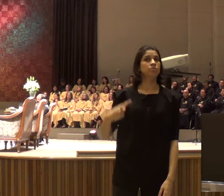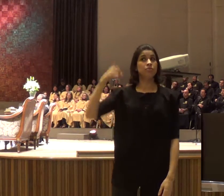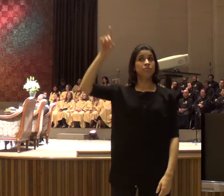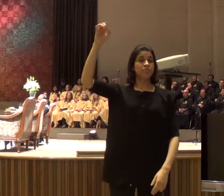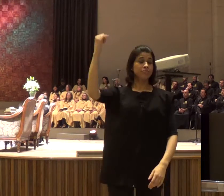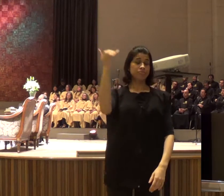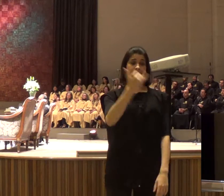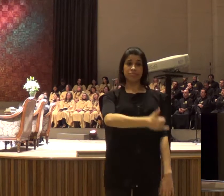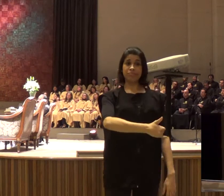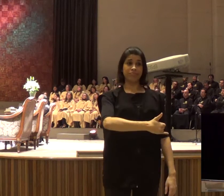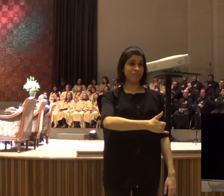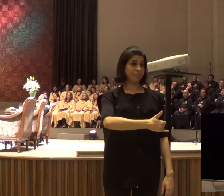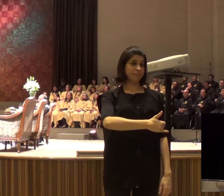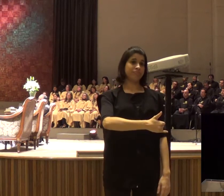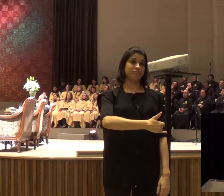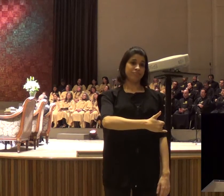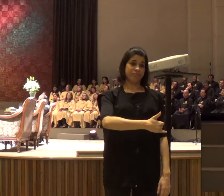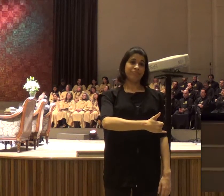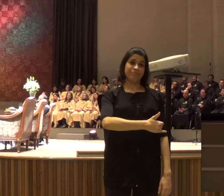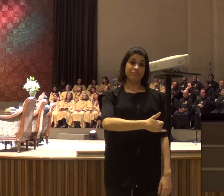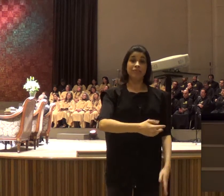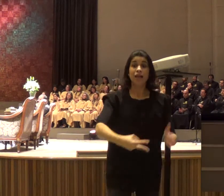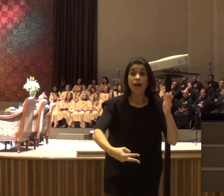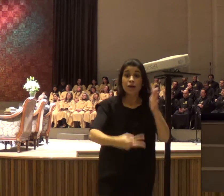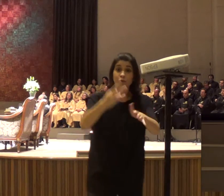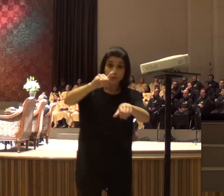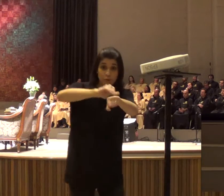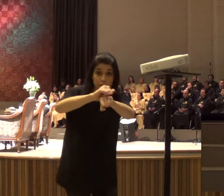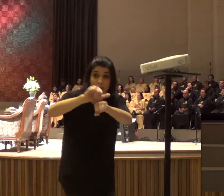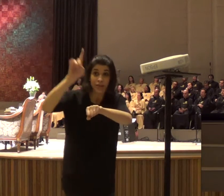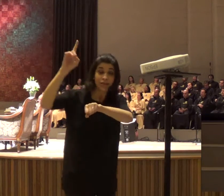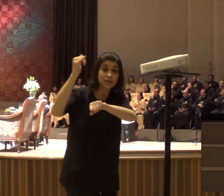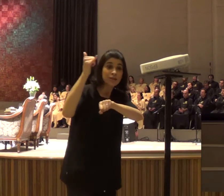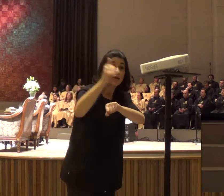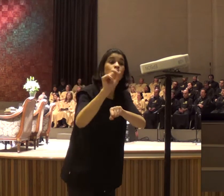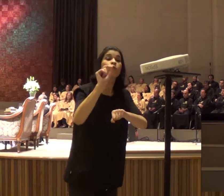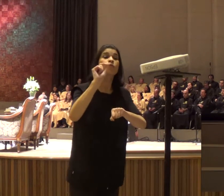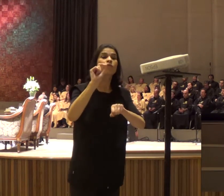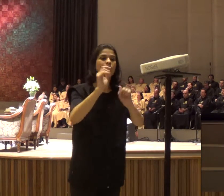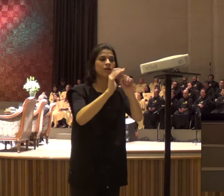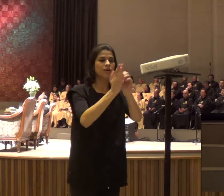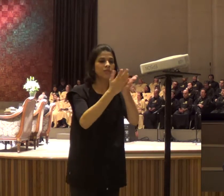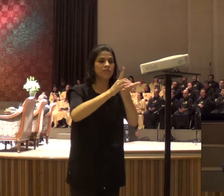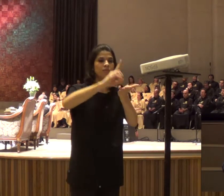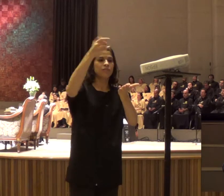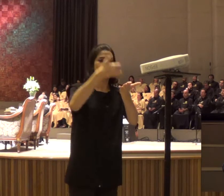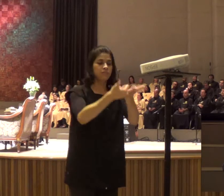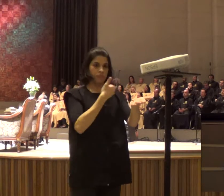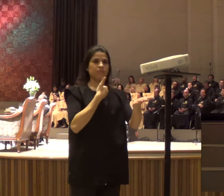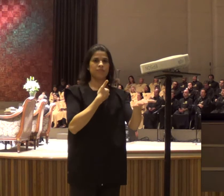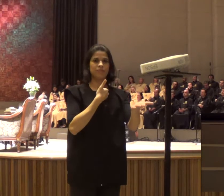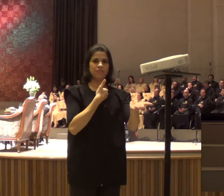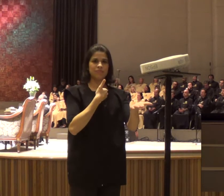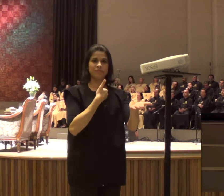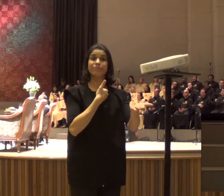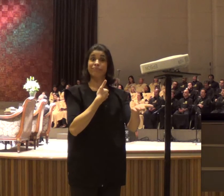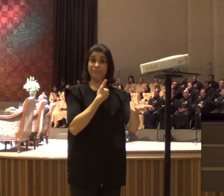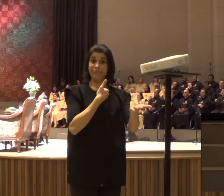segunda maneira como Deus fala conosco, é através da palavra dele, eu me lembro de uma ocasião,